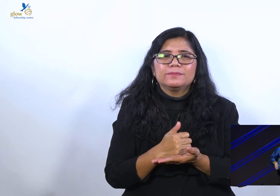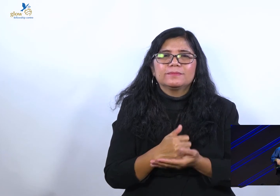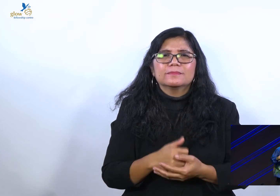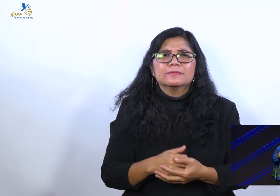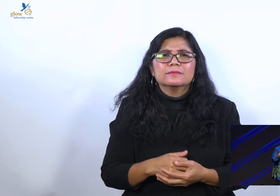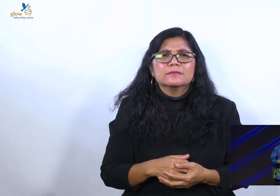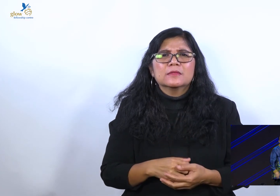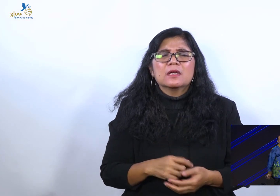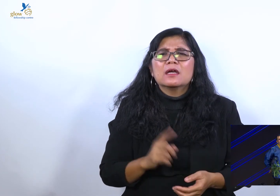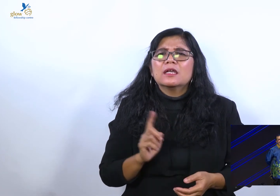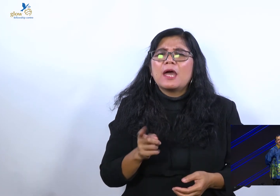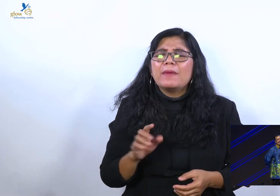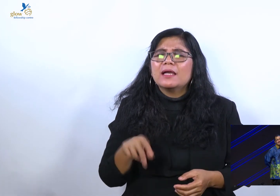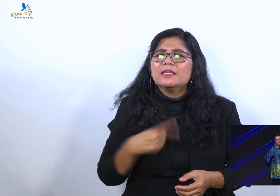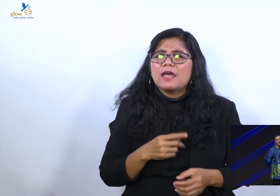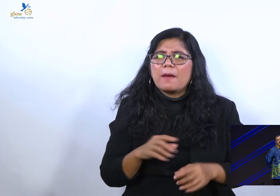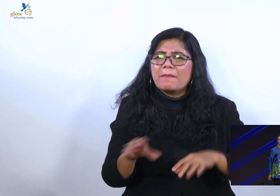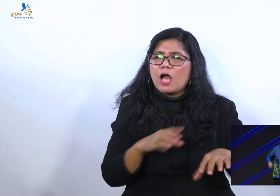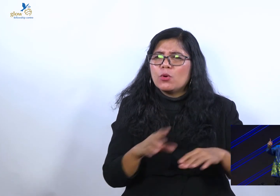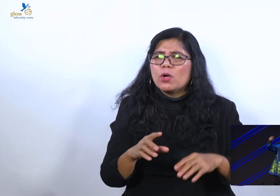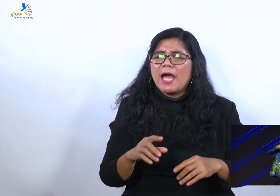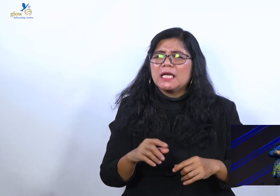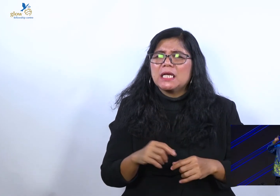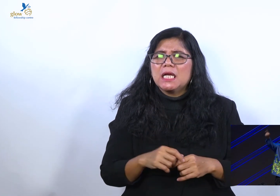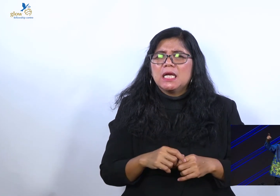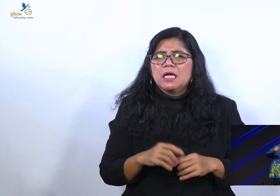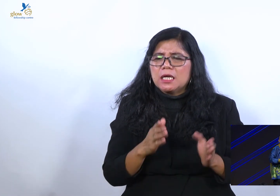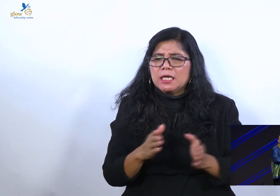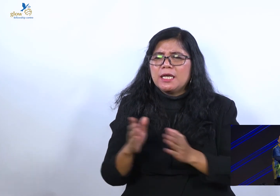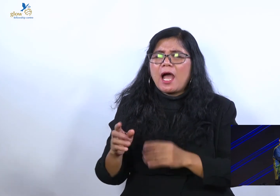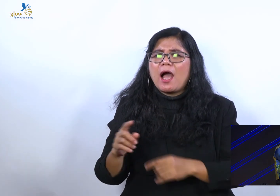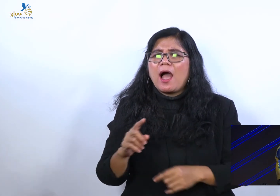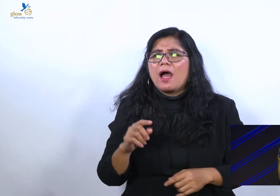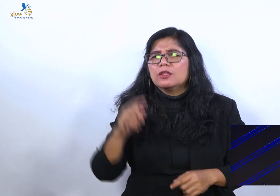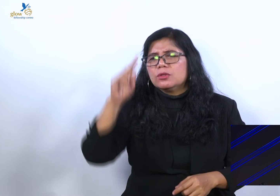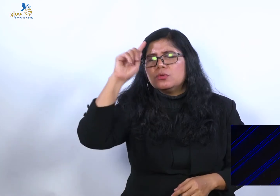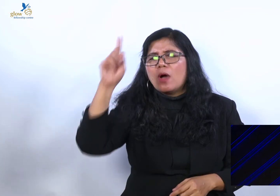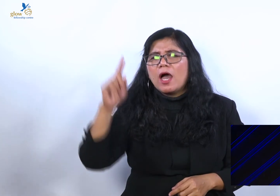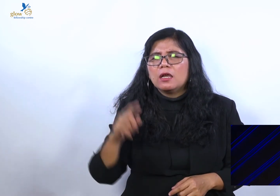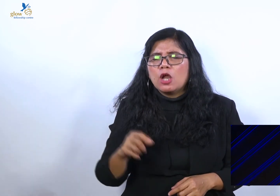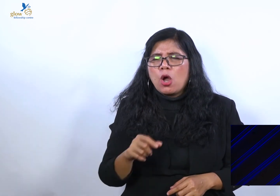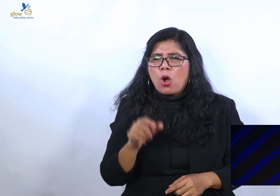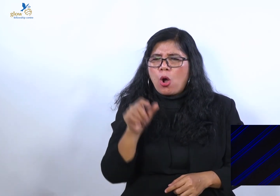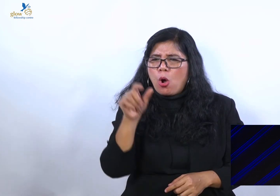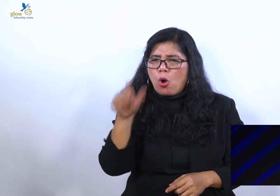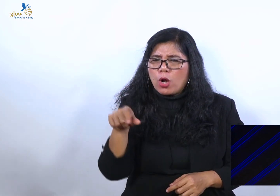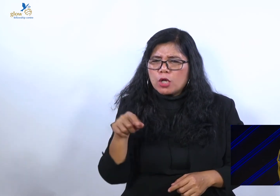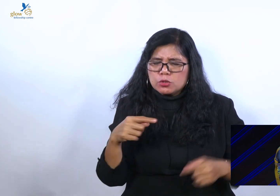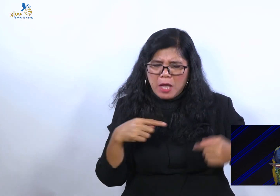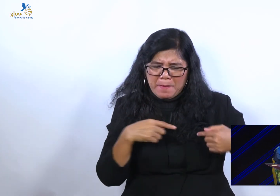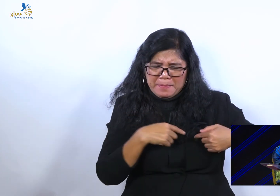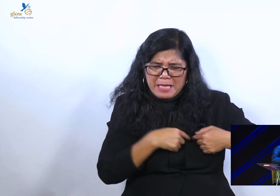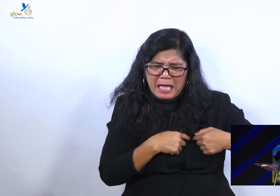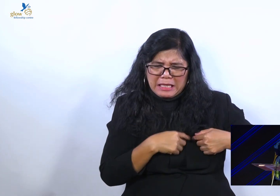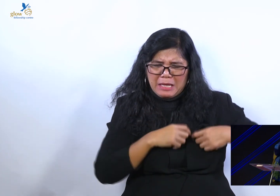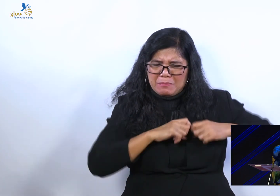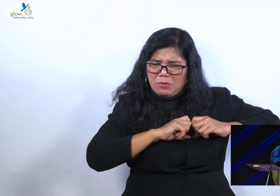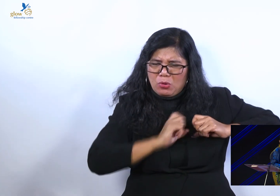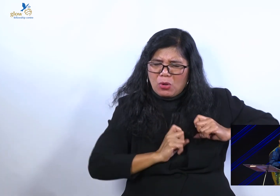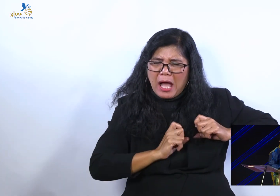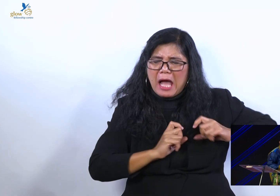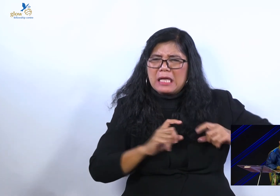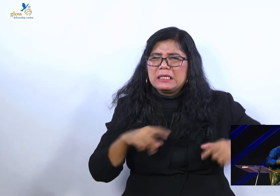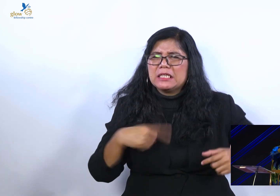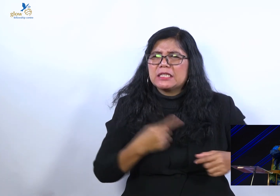Kenapa kita melakukan kendakalan? Orang sudah menyakitkan kita, kok kita masih ampuni. Orang kok sudah melukai kita, kita masih